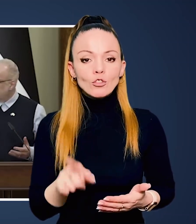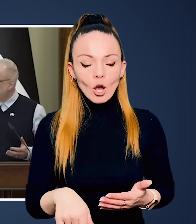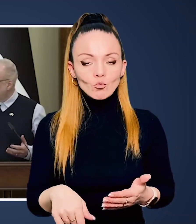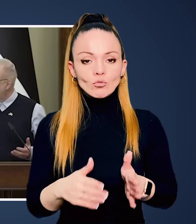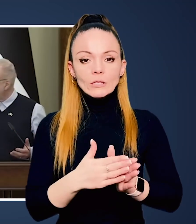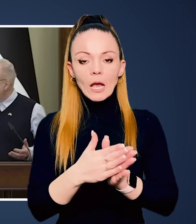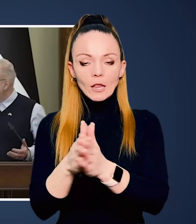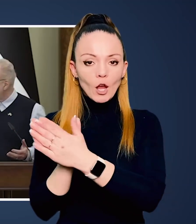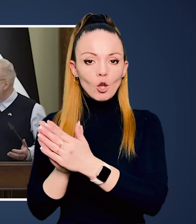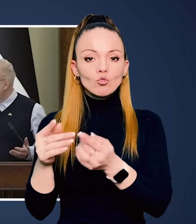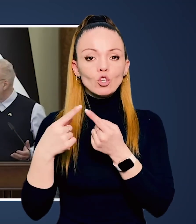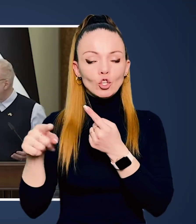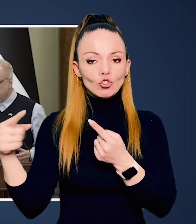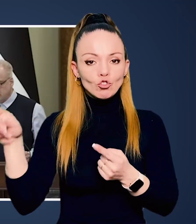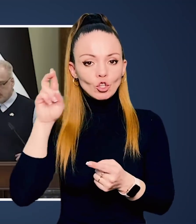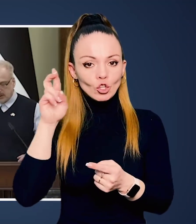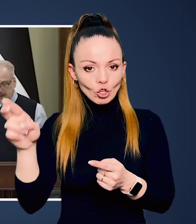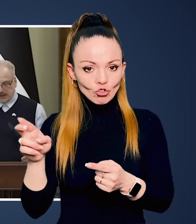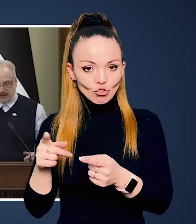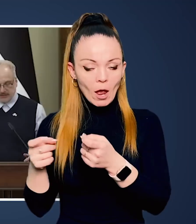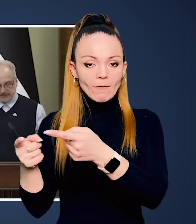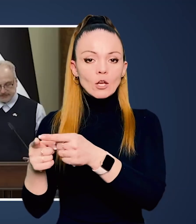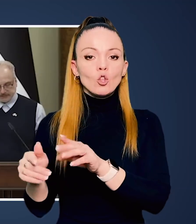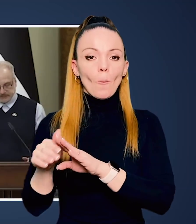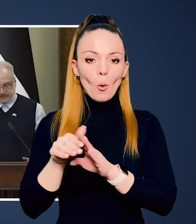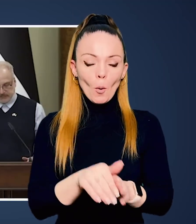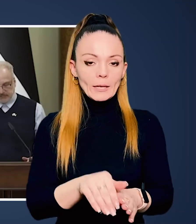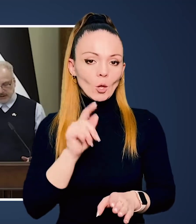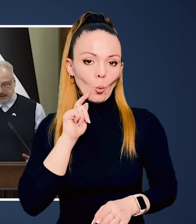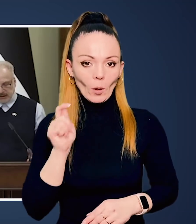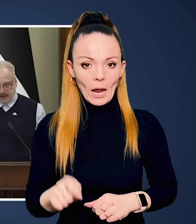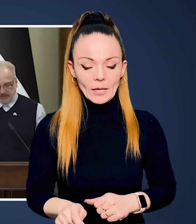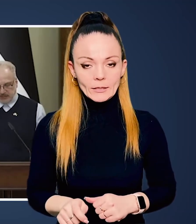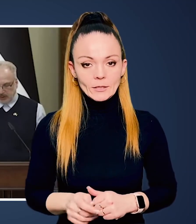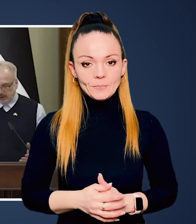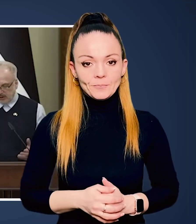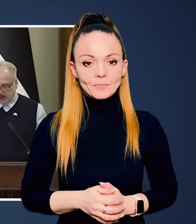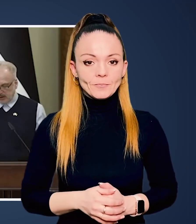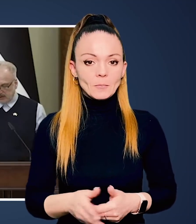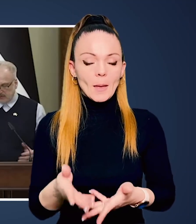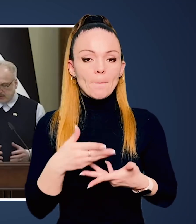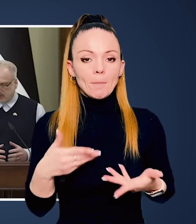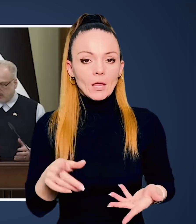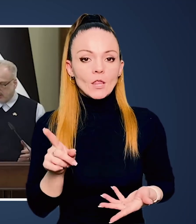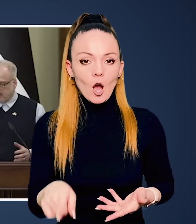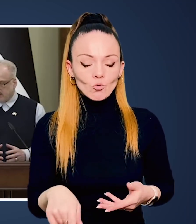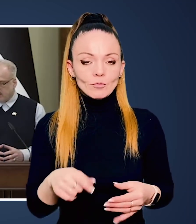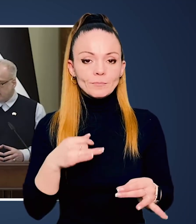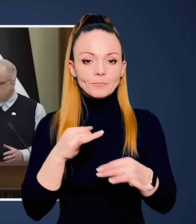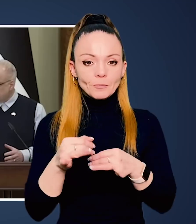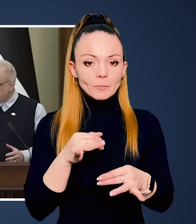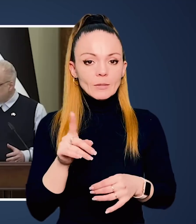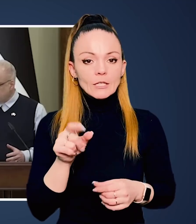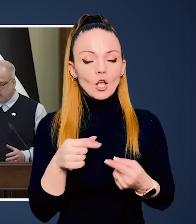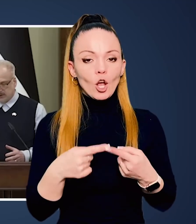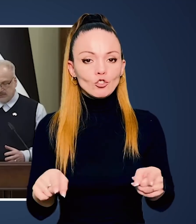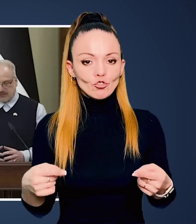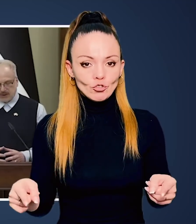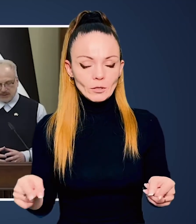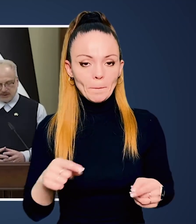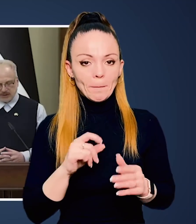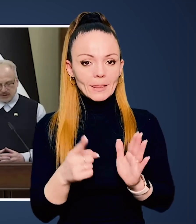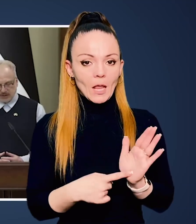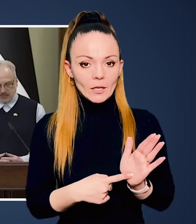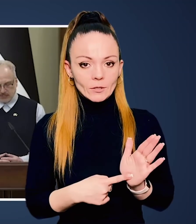країн, але також закликаючи інші держави допомогти Україні. Ми також